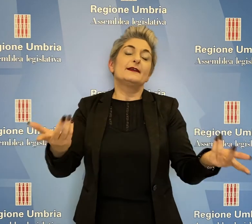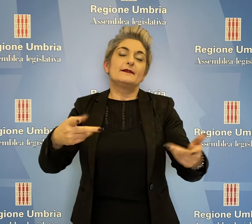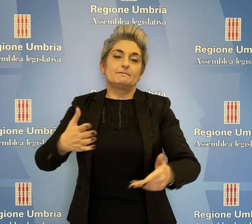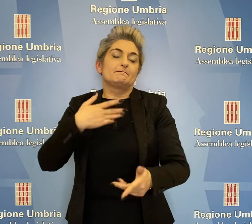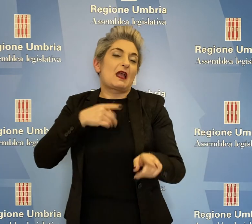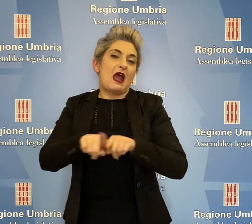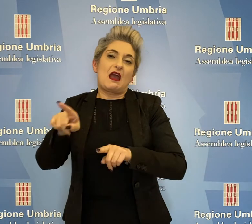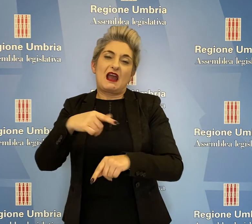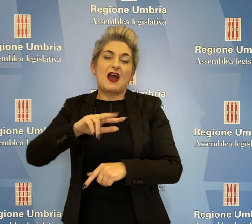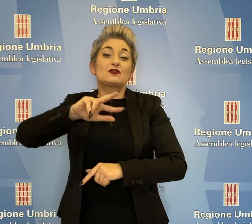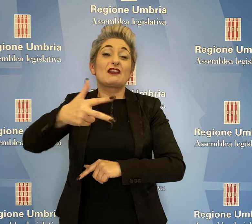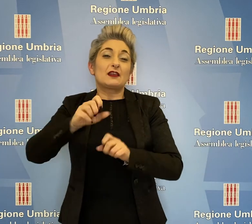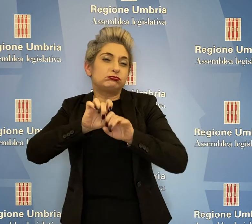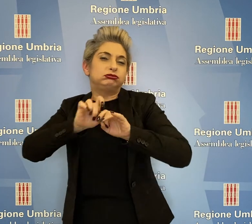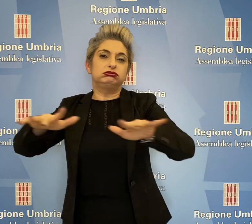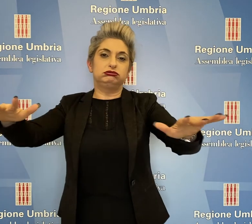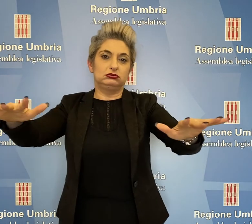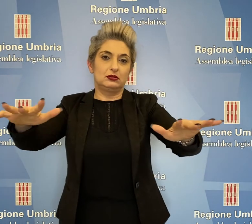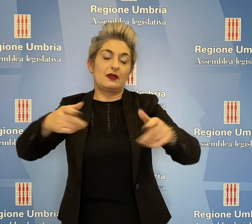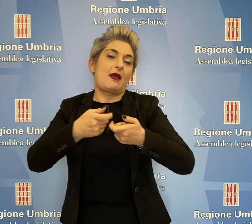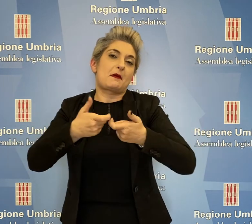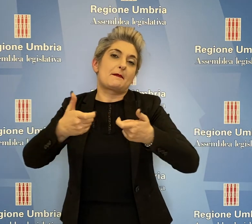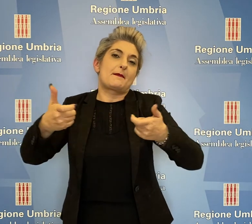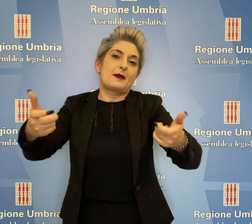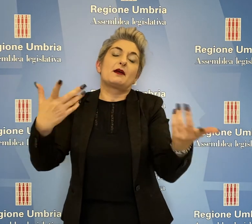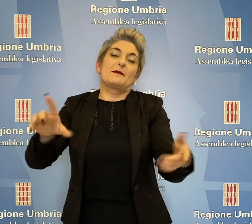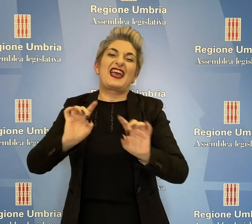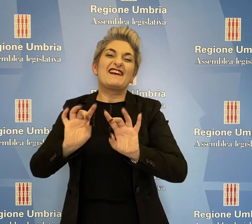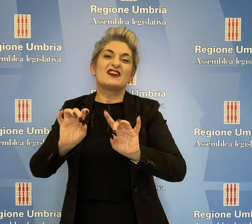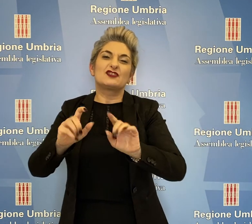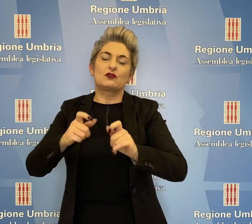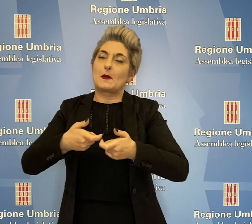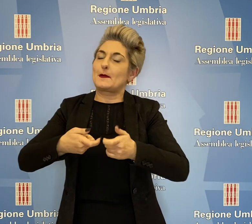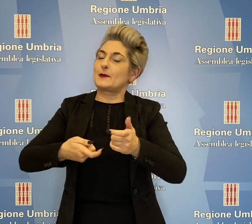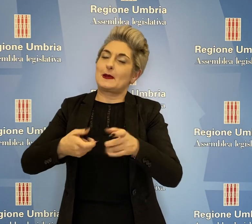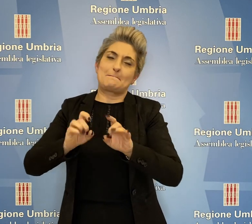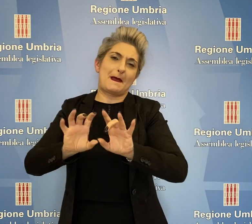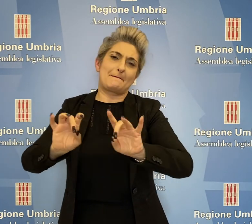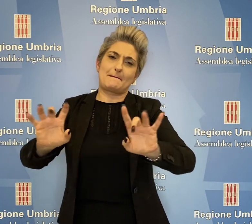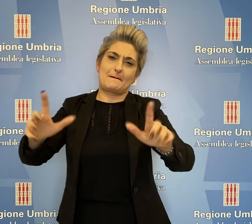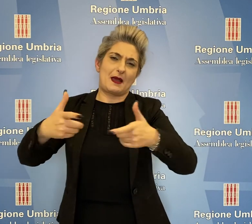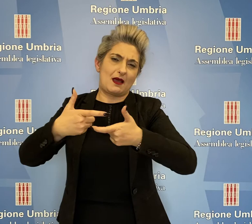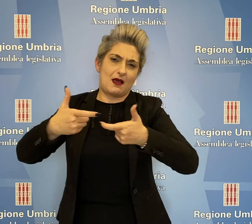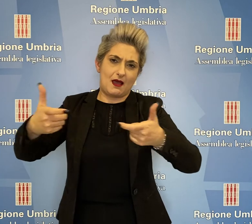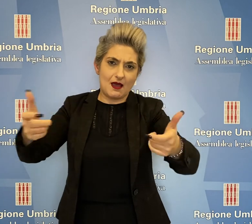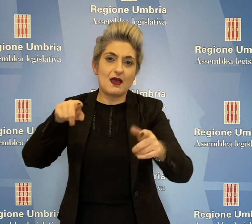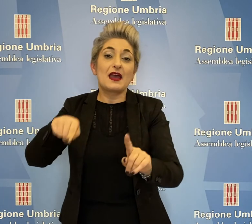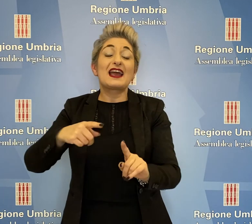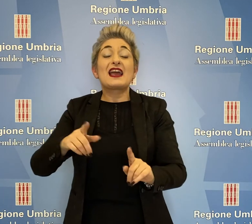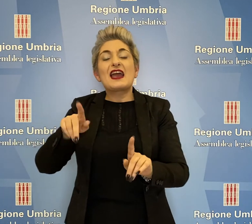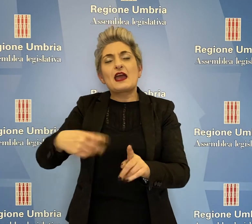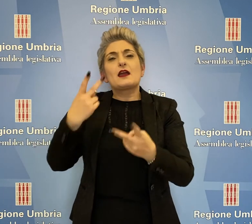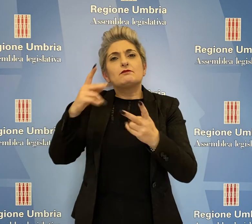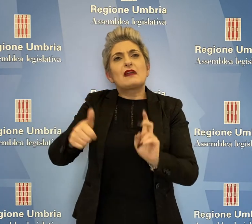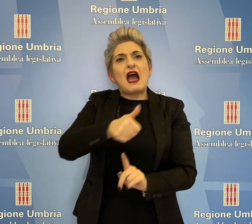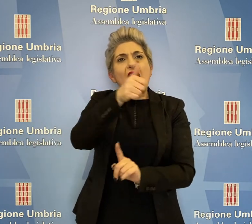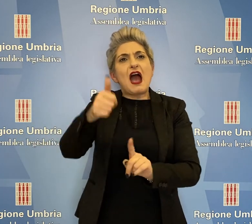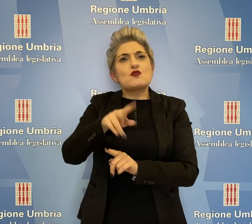legato ai ricoveri della terza ondata, numerosi a causa dell'aumento dell'infettività e che nel 2021 sono previste 1.500